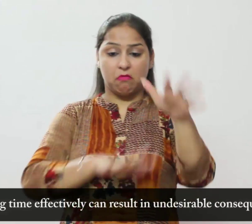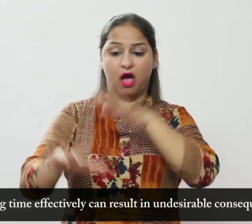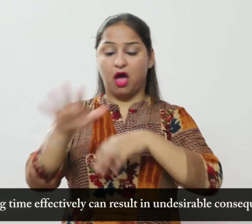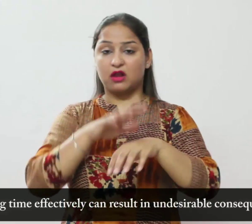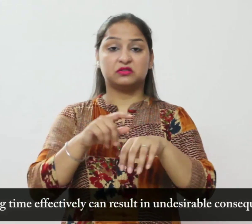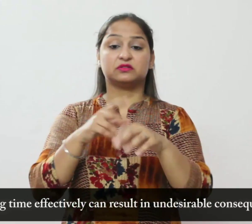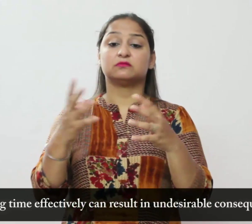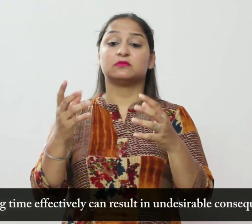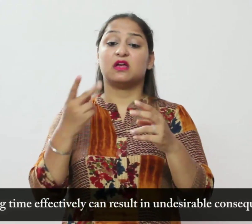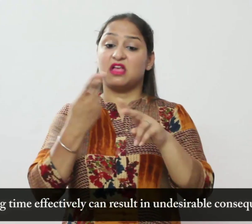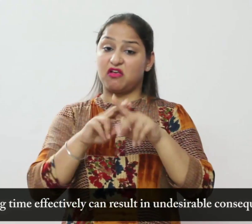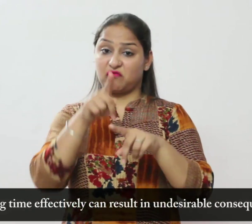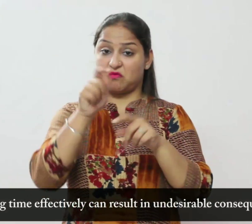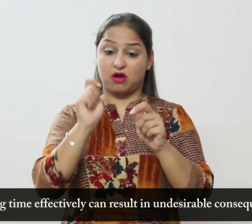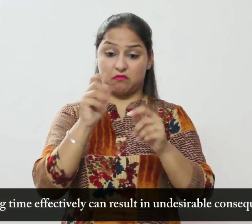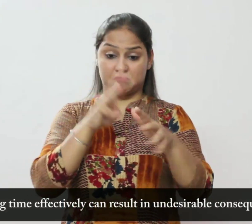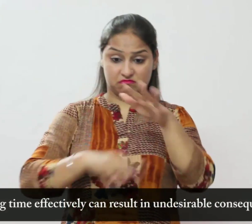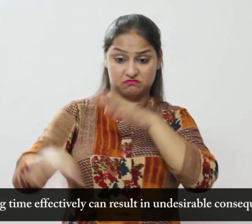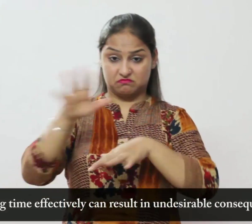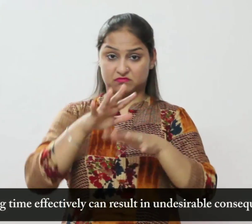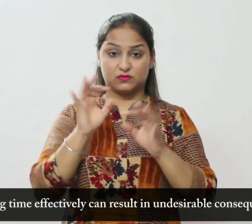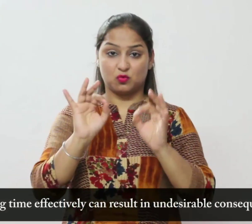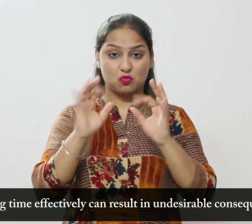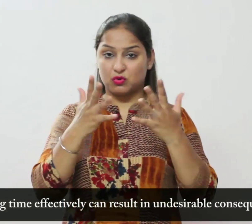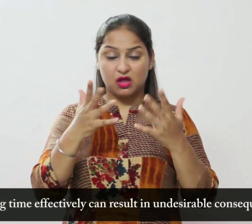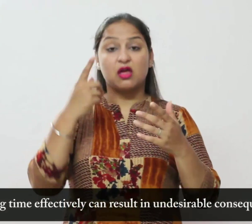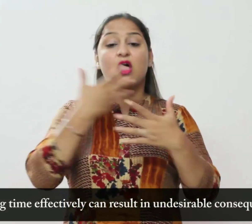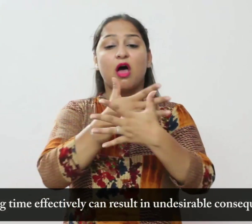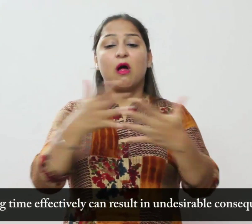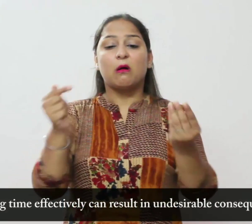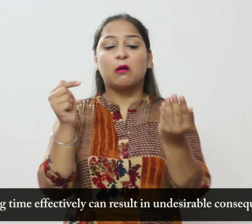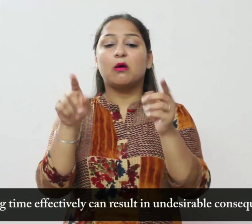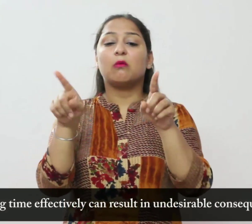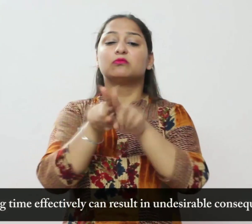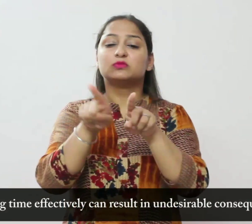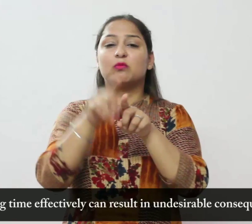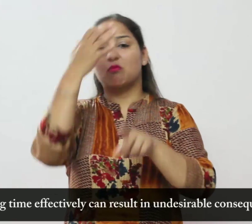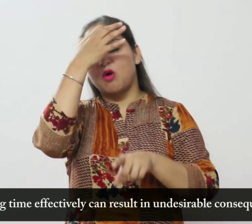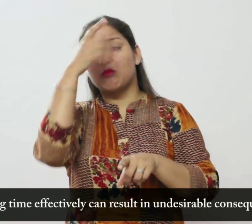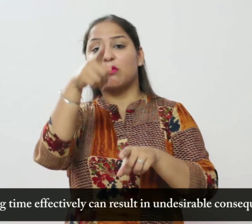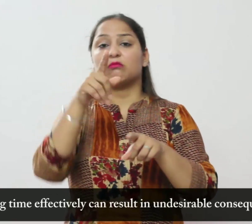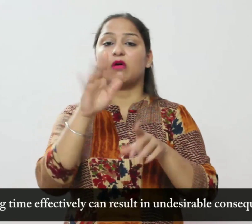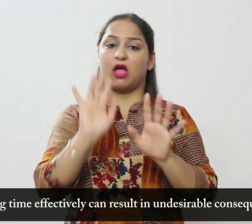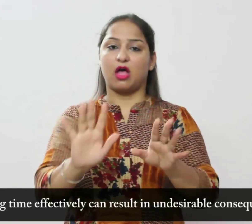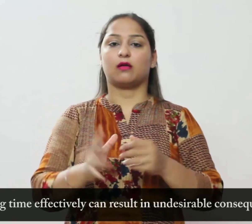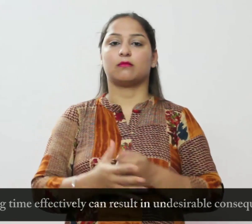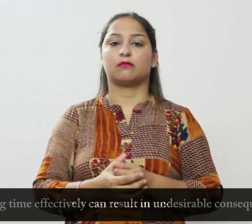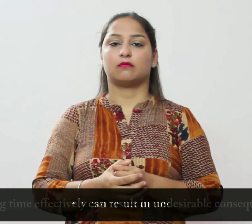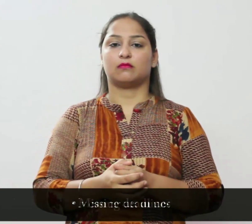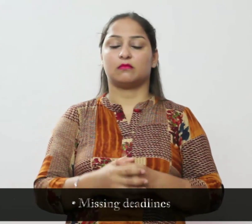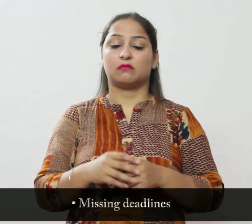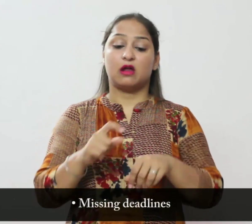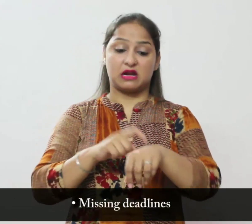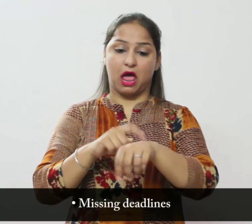धंग से समय का प्रवंदन ना करने से अवांचनिय परिणाम हो सकते हैं लापता समय सीमा